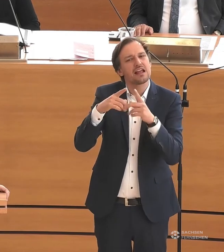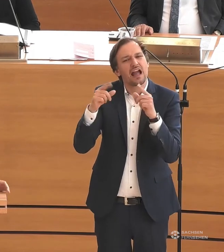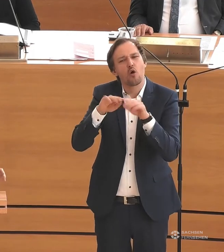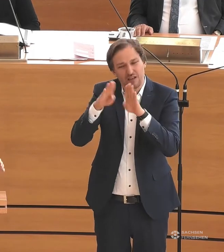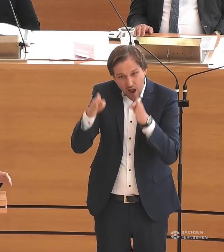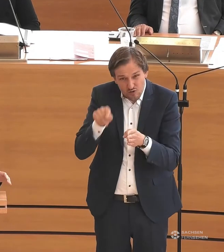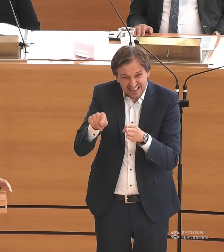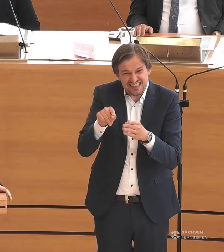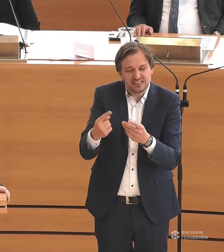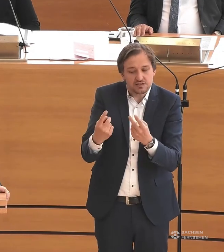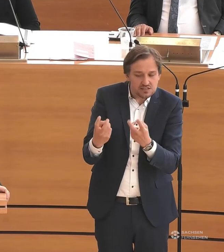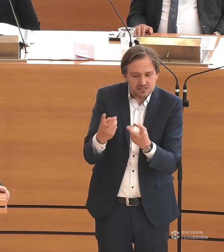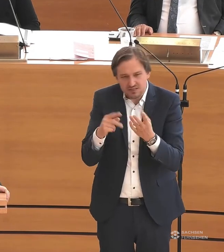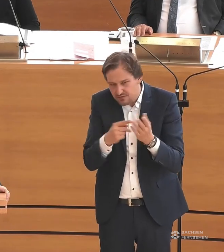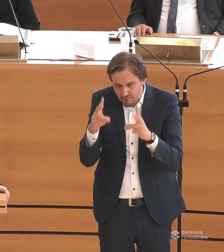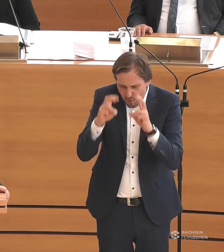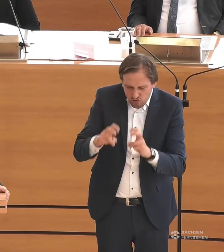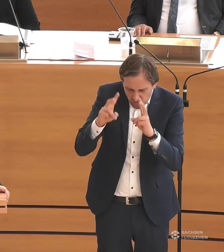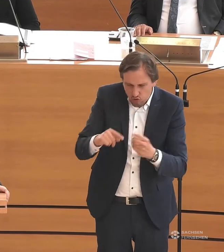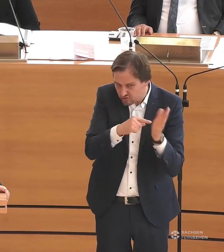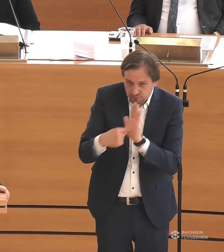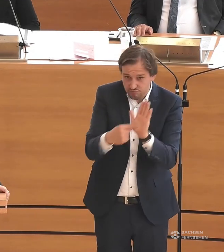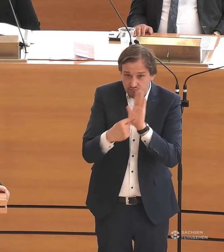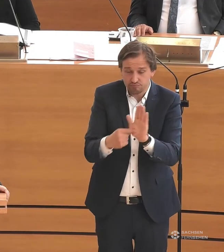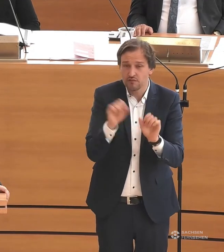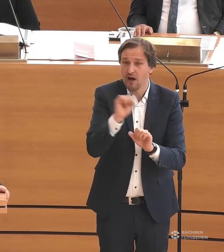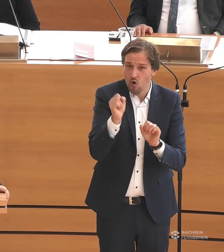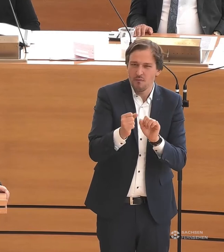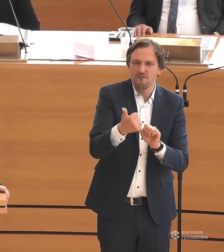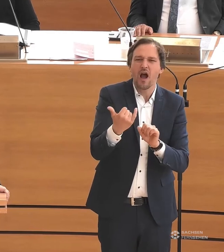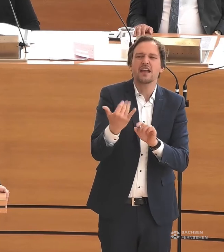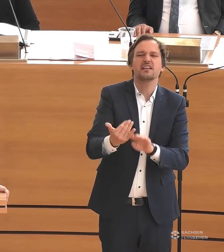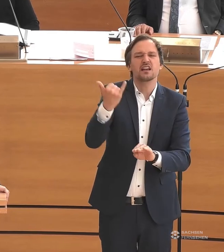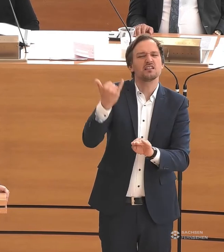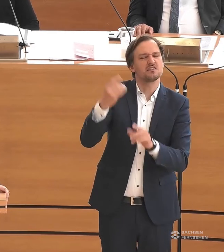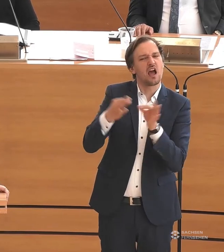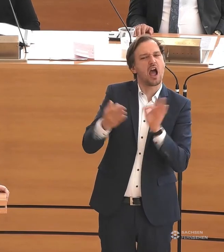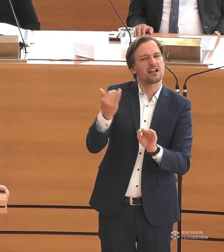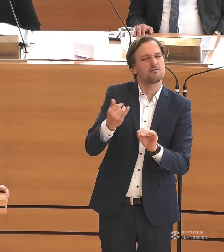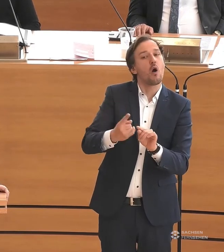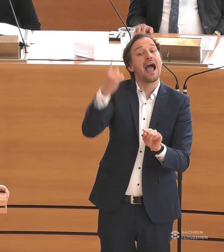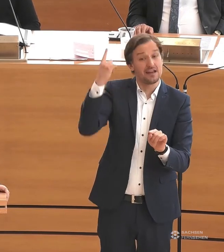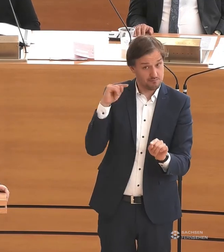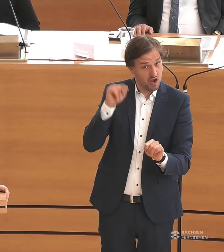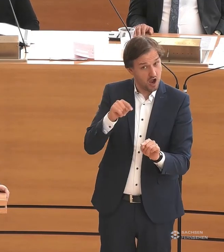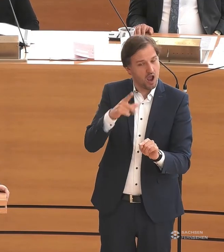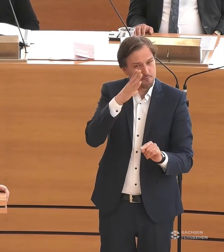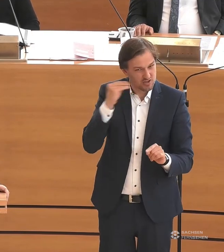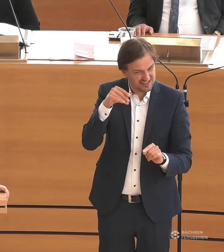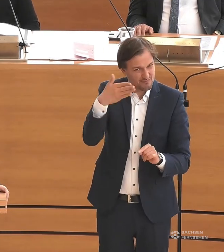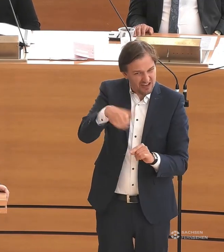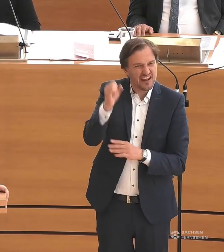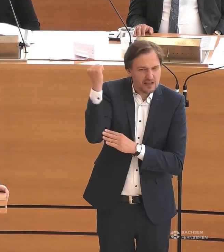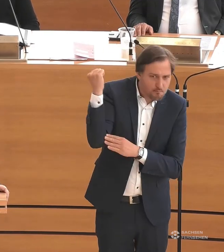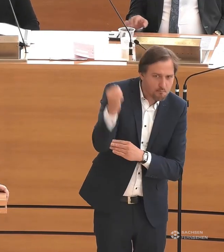aufzudecken. Und mir ist das so wichtig, das heute zu sagen, weil sich vor wenigen Tagen der schreckliche Mord an vier Menschen in Potsdam gejährt hat, die